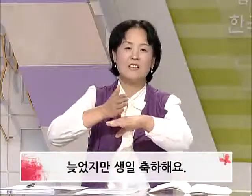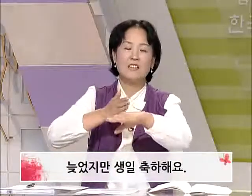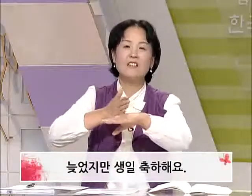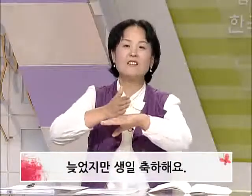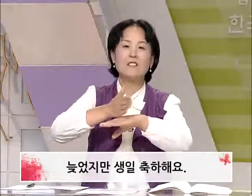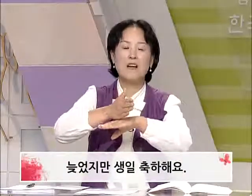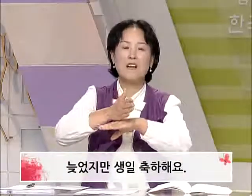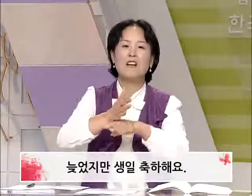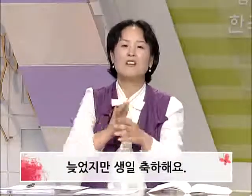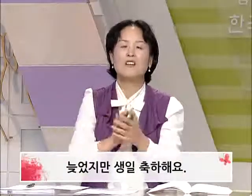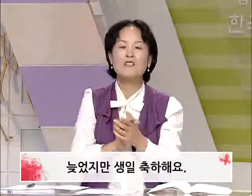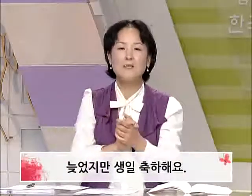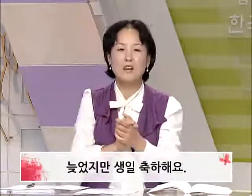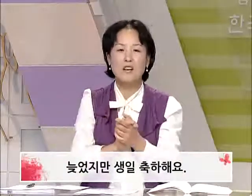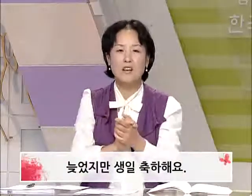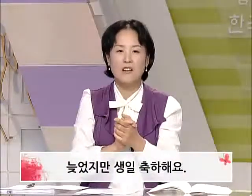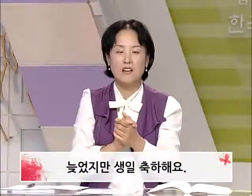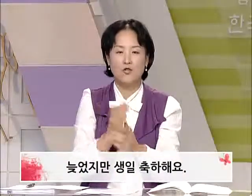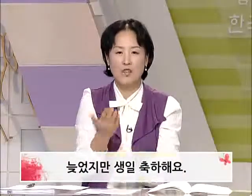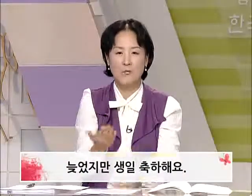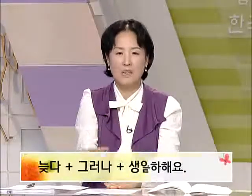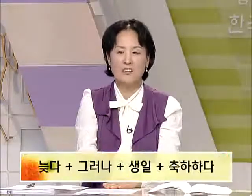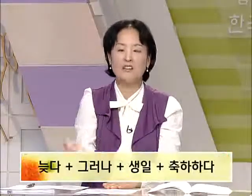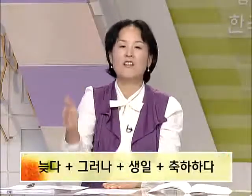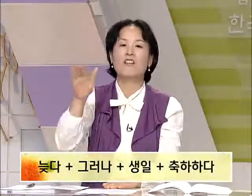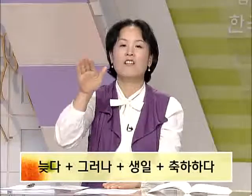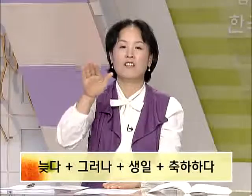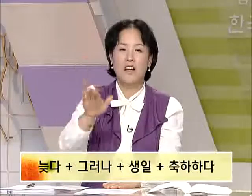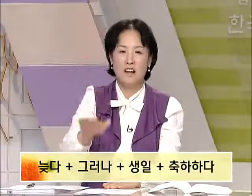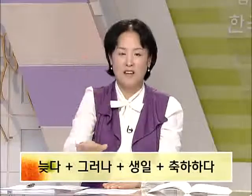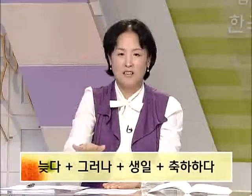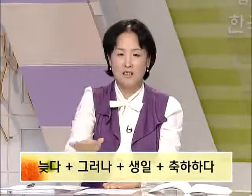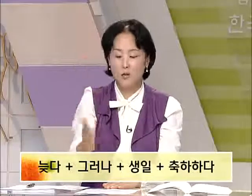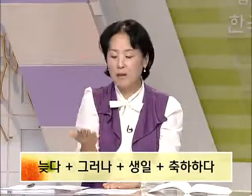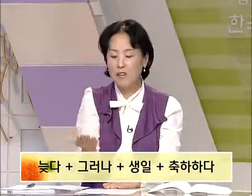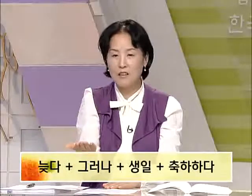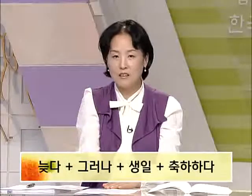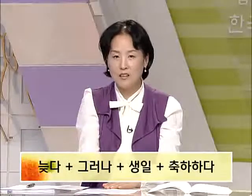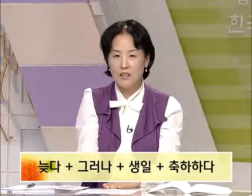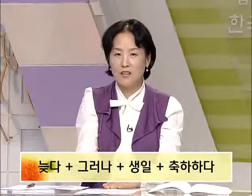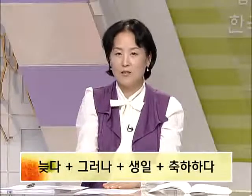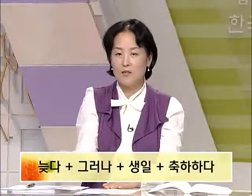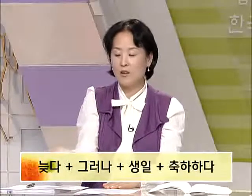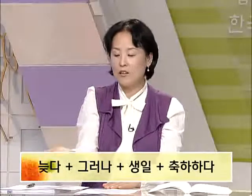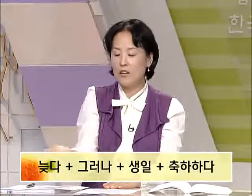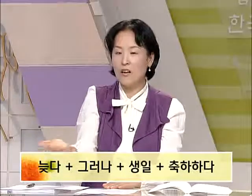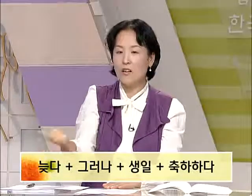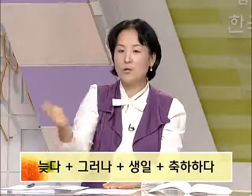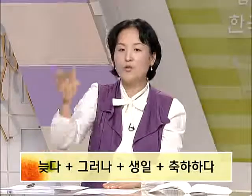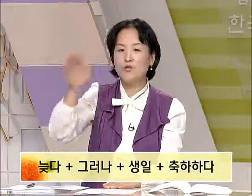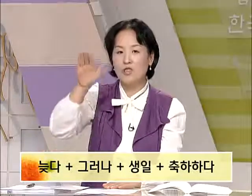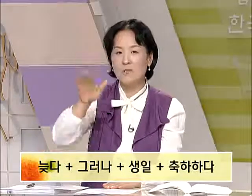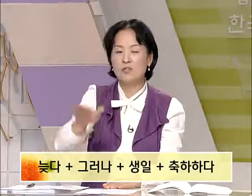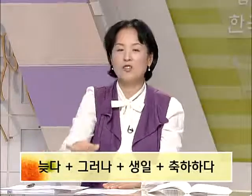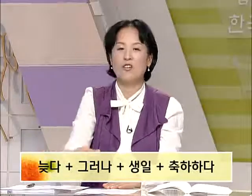자 늦었지만 역접관계를 나타내는 수화입니다. 그러나 자 손바닥을 내놨다가 손토로 뒤집죠.